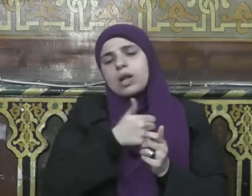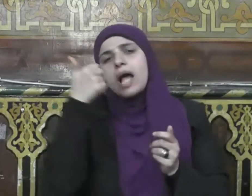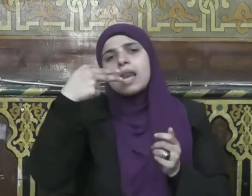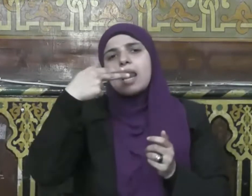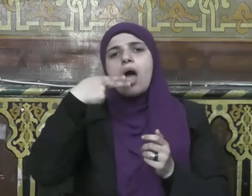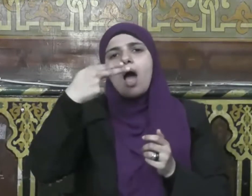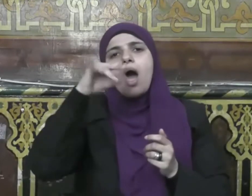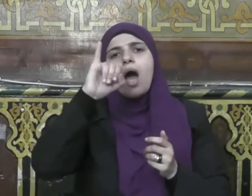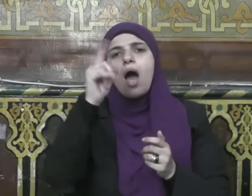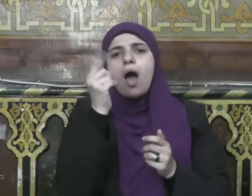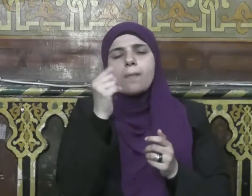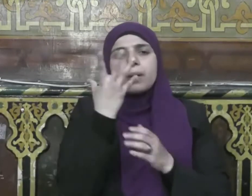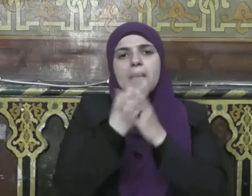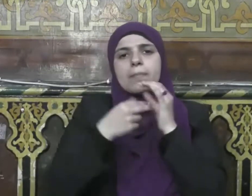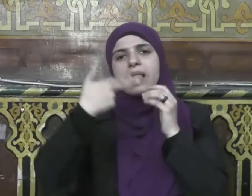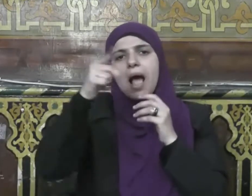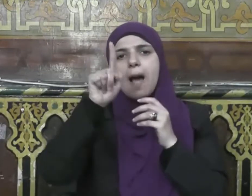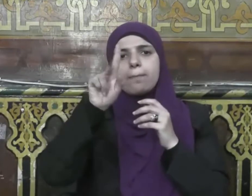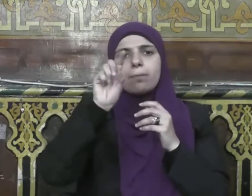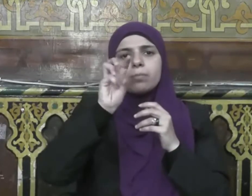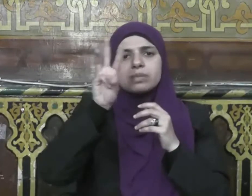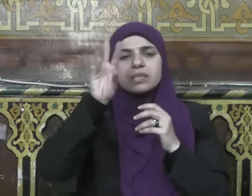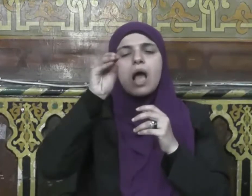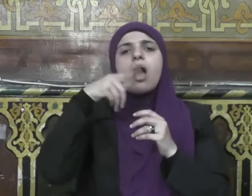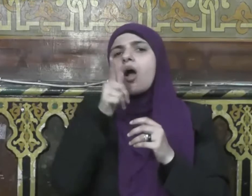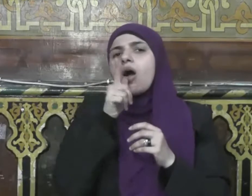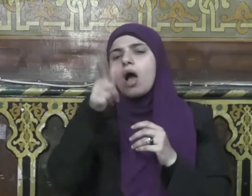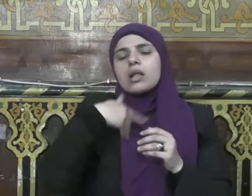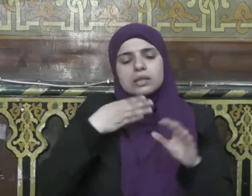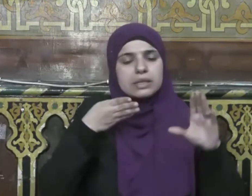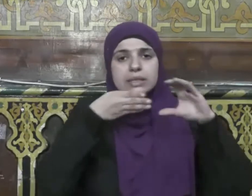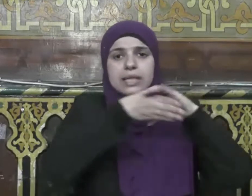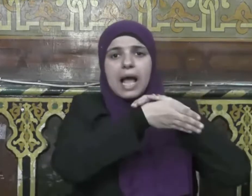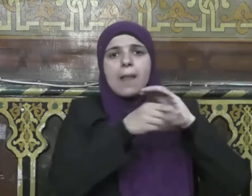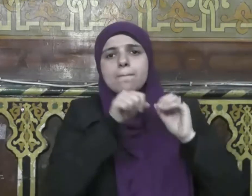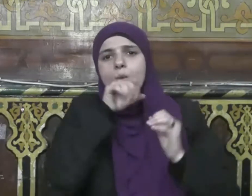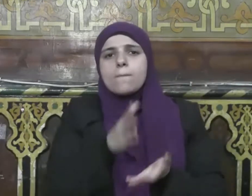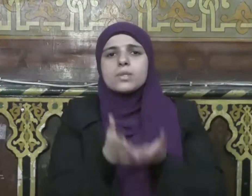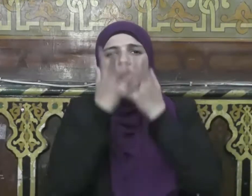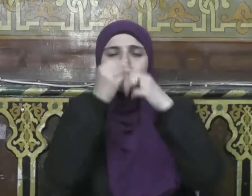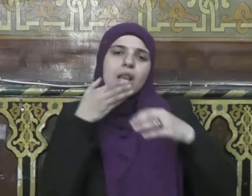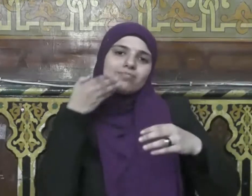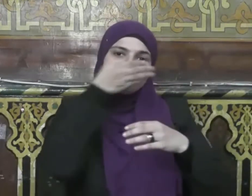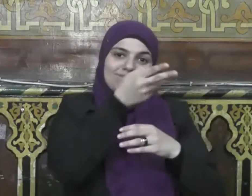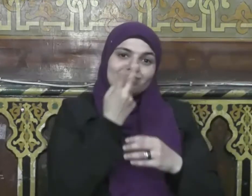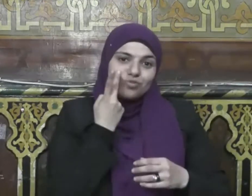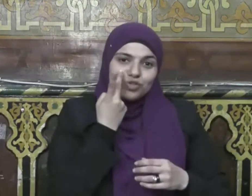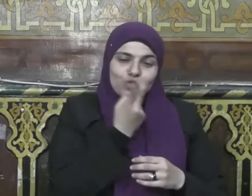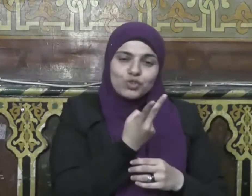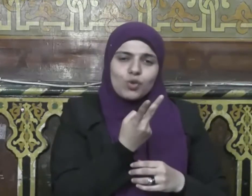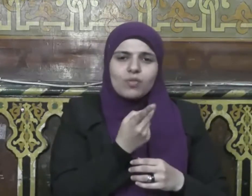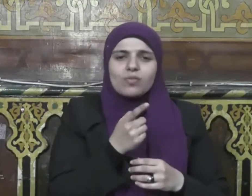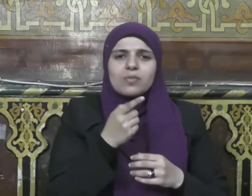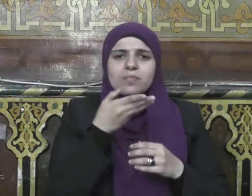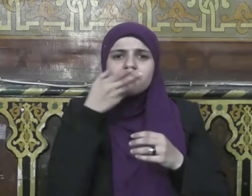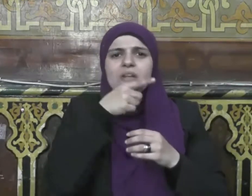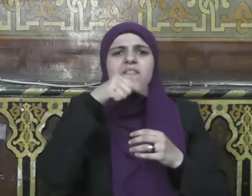الله عليه وسلم يعني في أول النبوة فقلت ما أنت قال